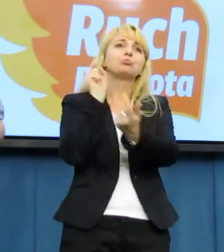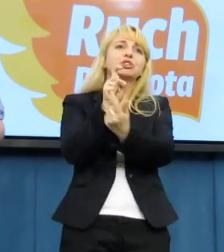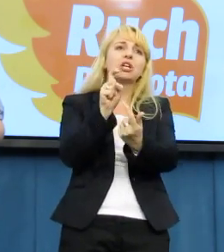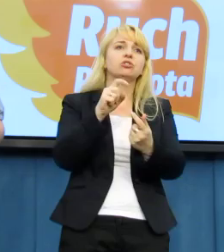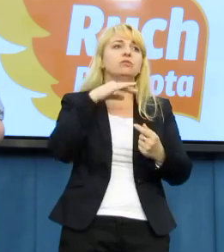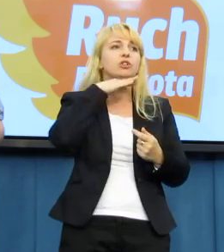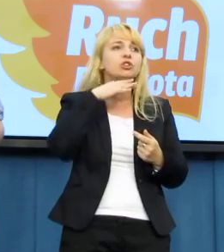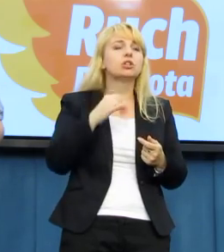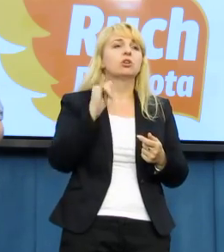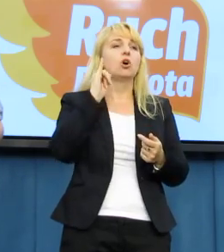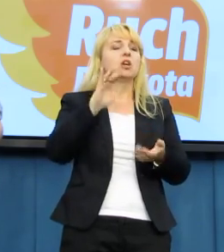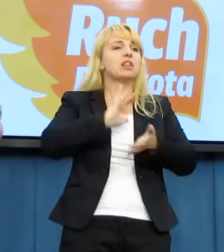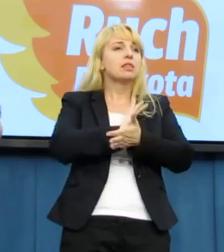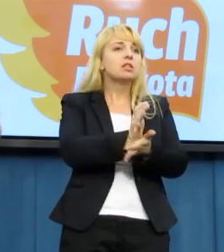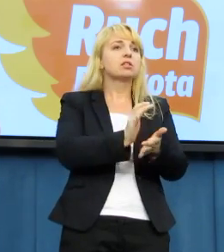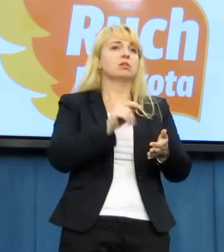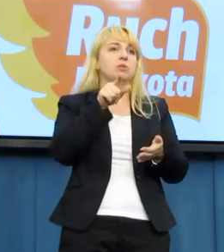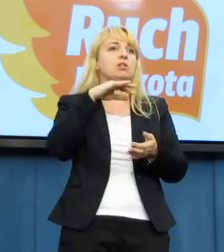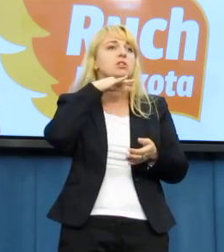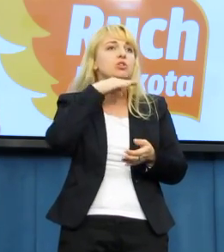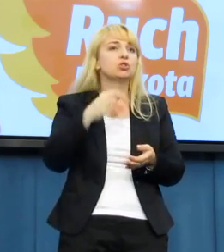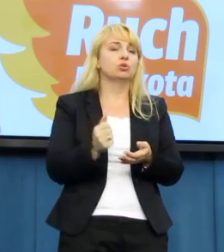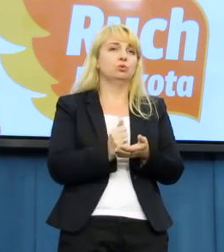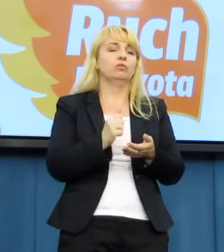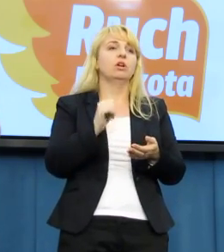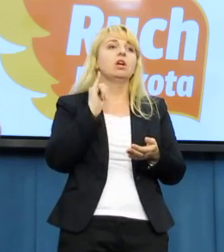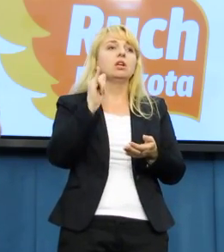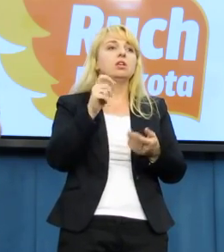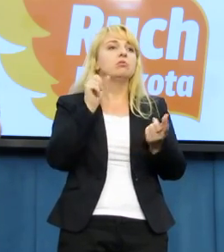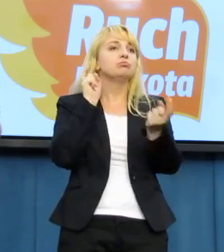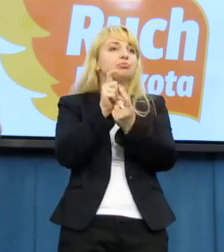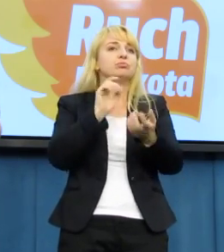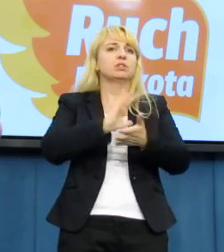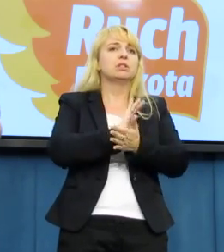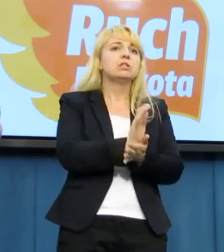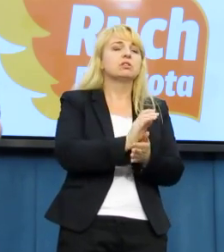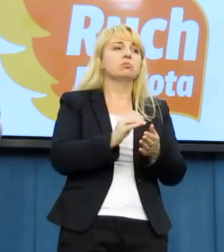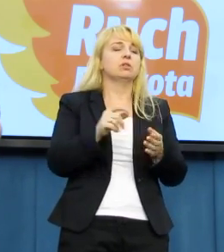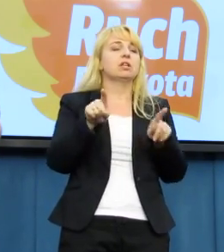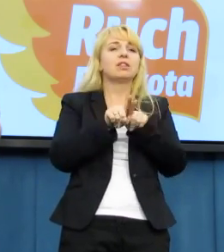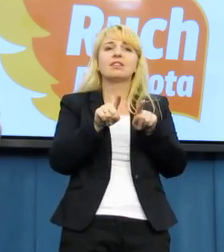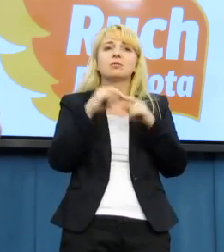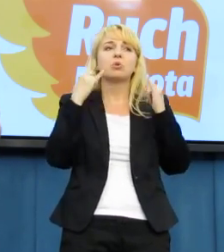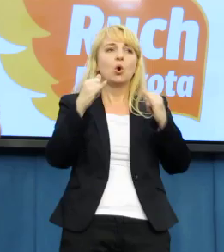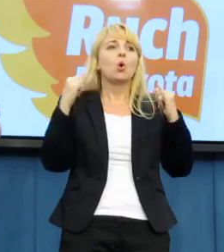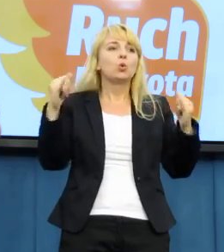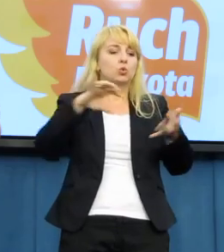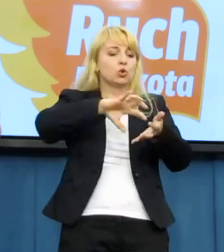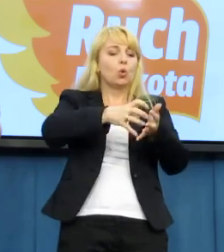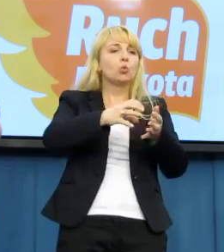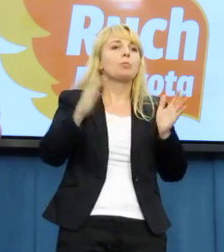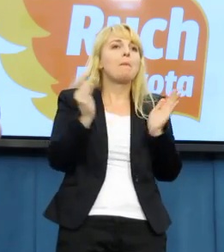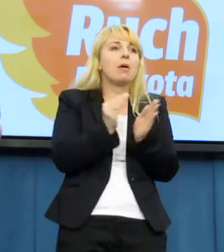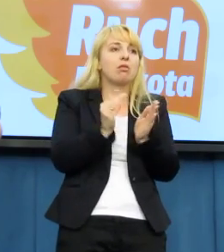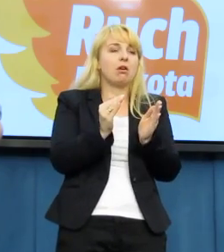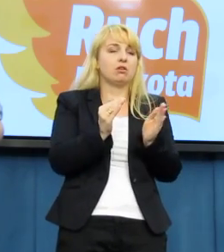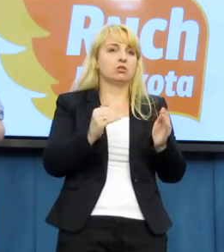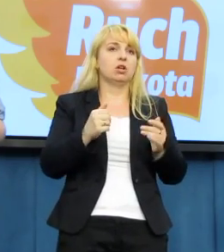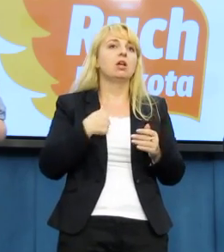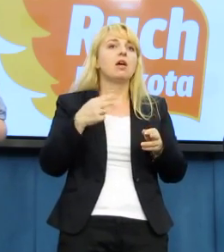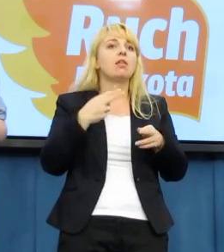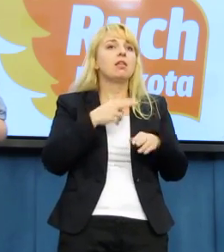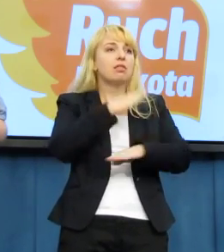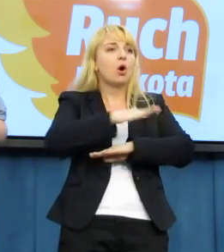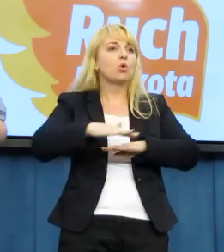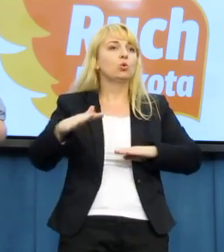i dyskryminacji wobec osób należących do mniejszości etnicznych, czyli problem